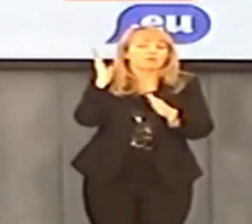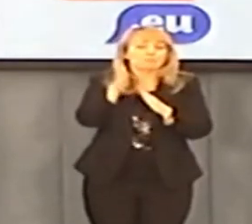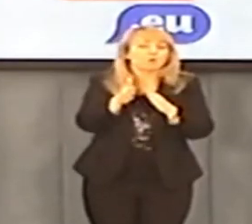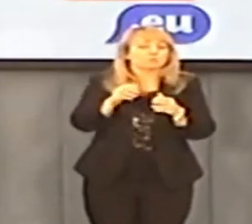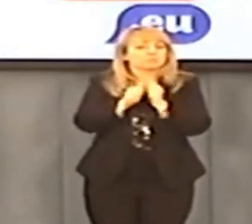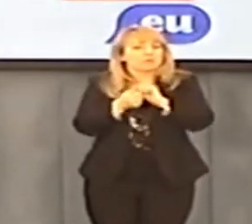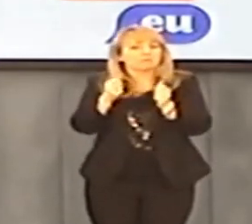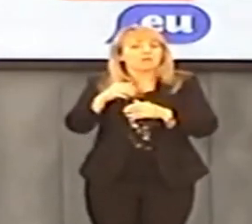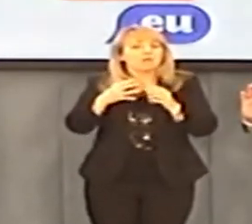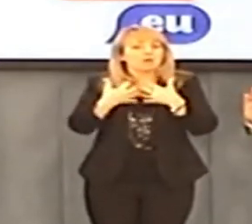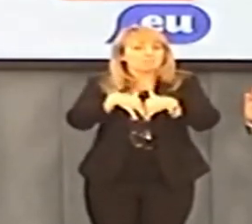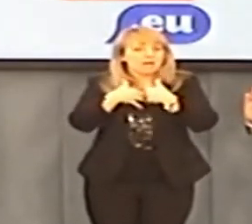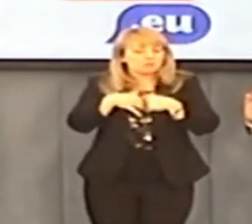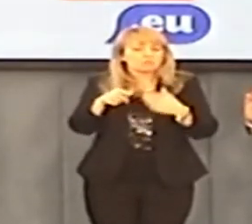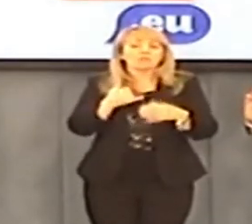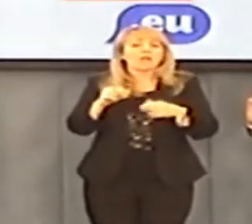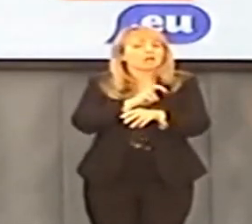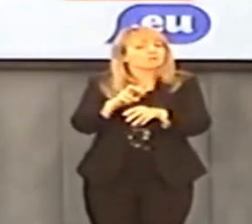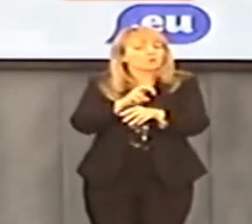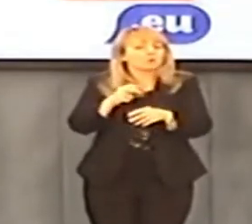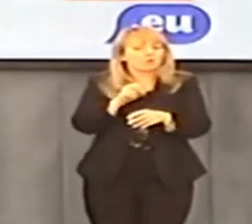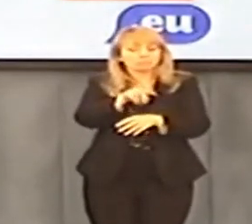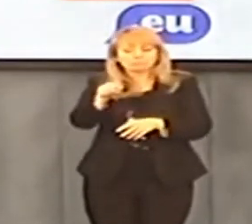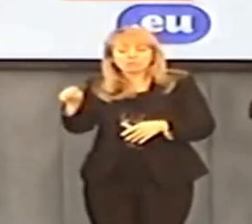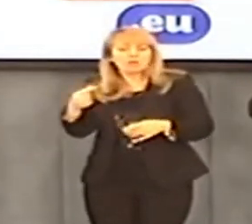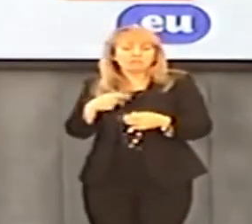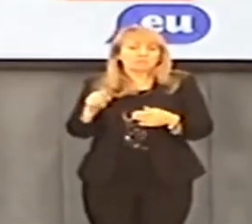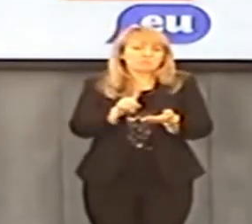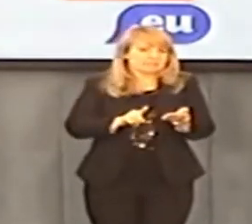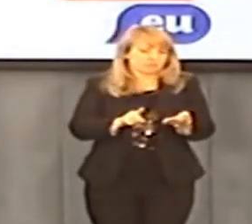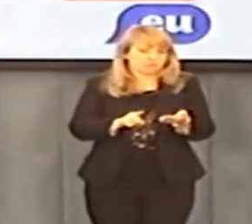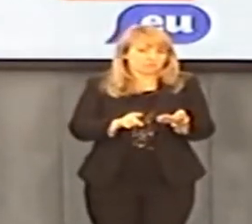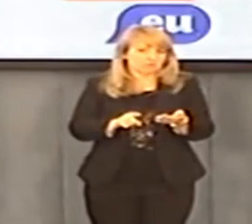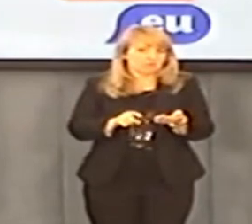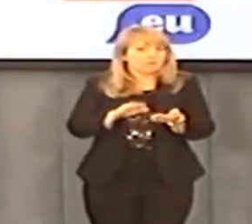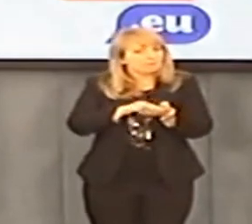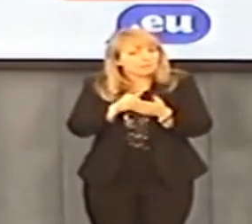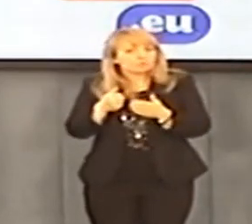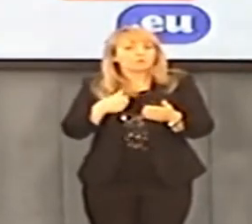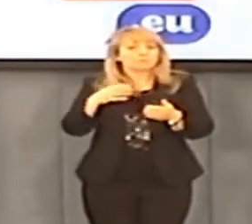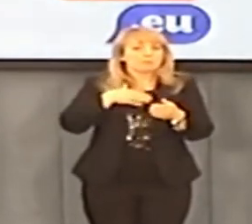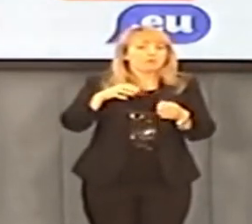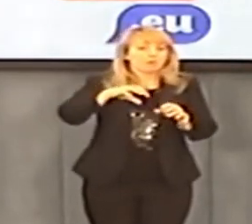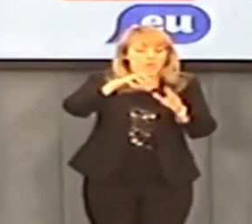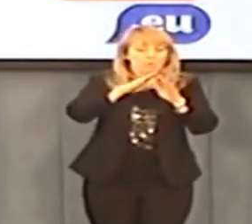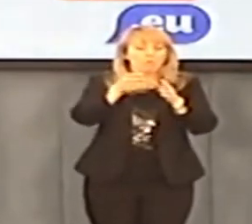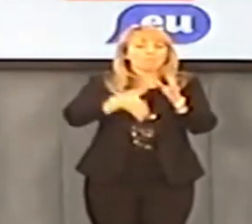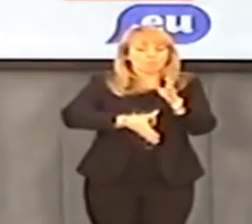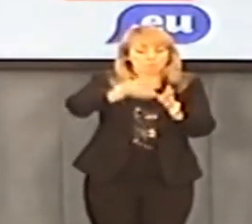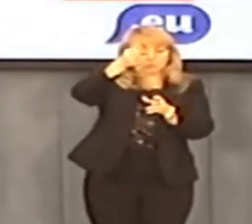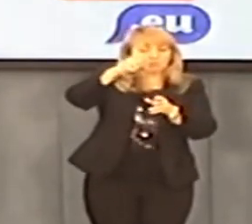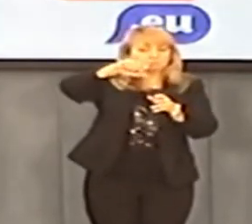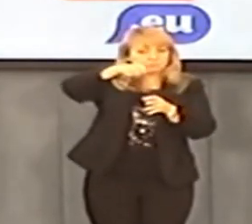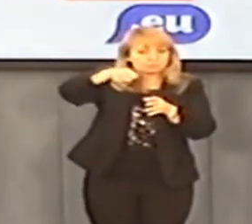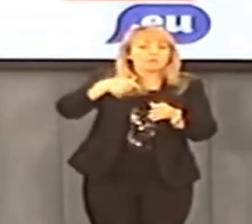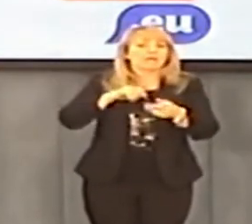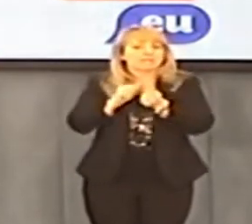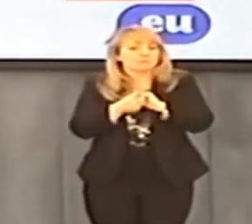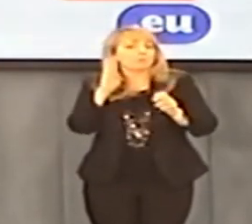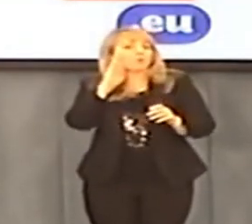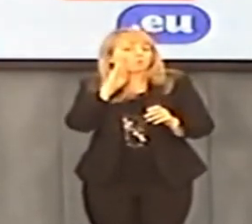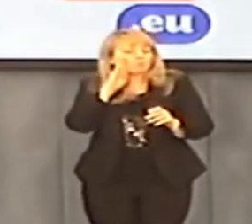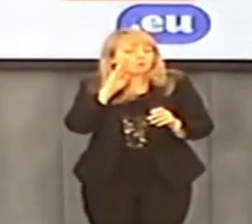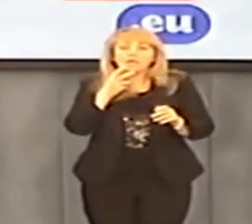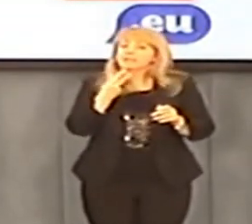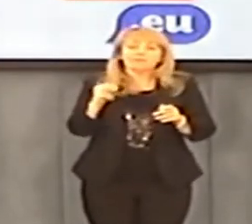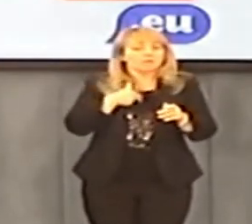się na prostą wymianę maszyn na tym samym poziomie technologicznym. Niezależnie od tego, jakiej to branży dotyczy. Czyli nie może być tak, że miałem zakręcarkę do butelek i